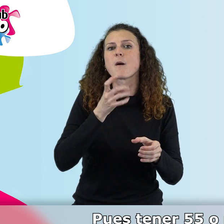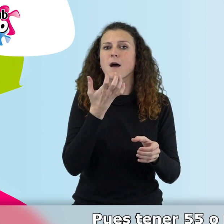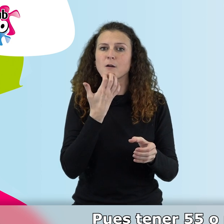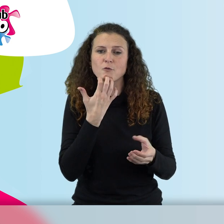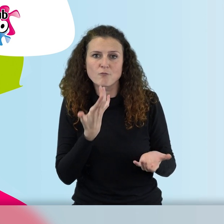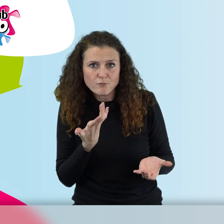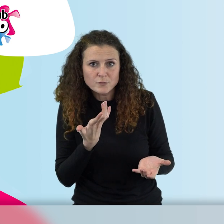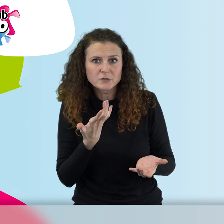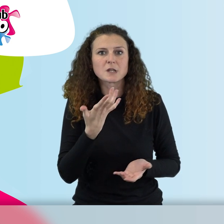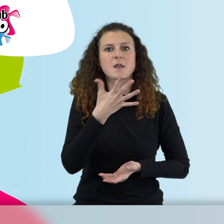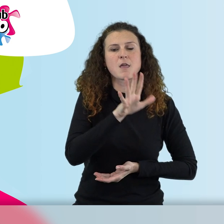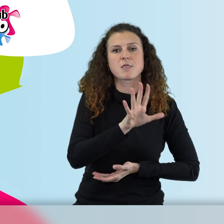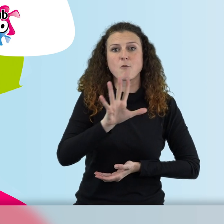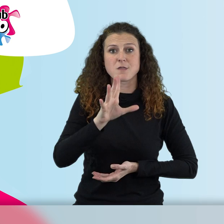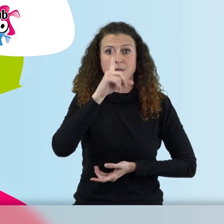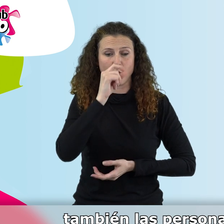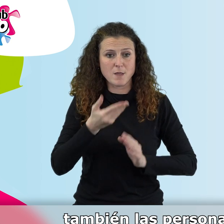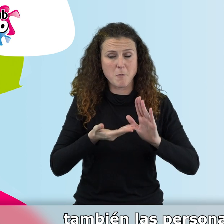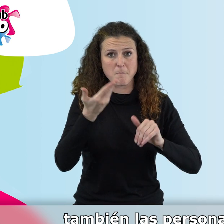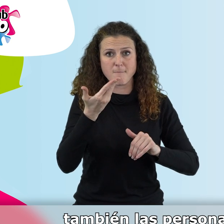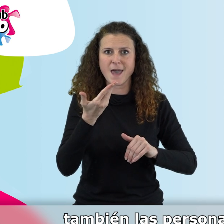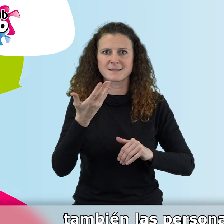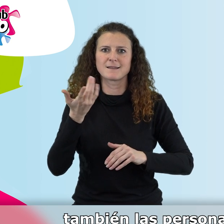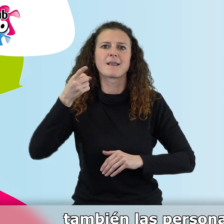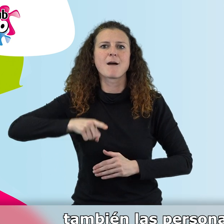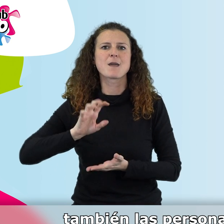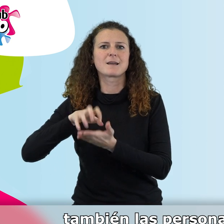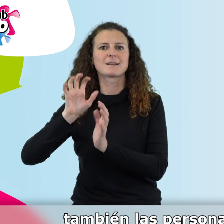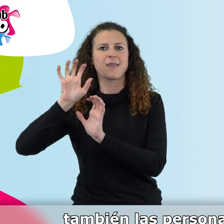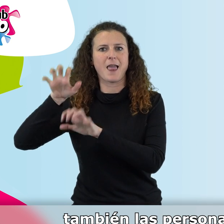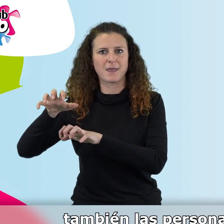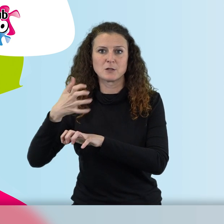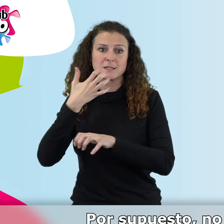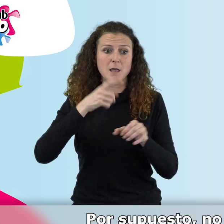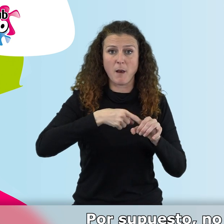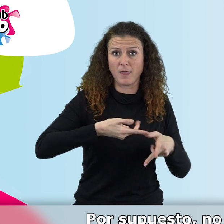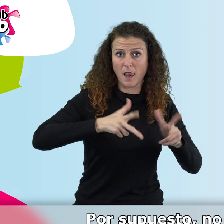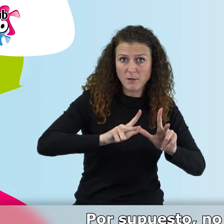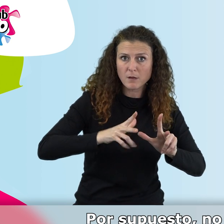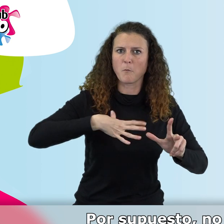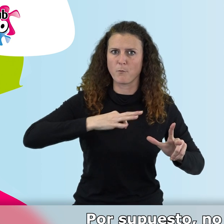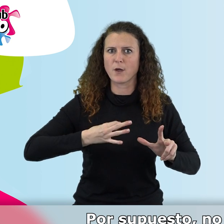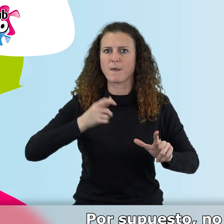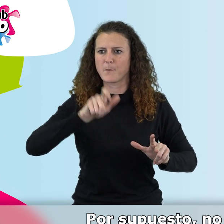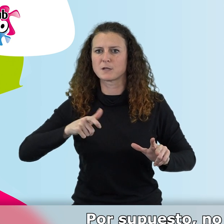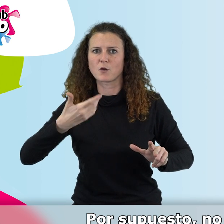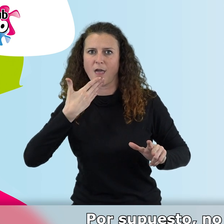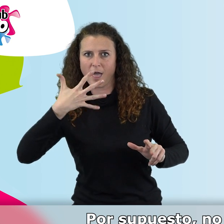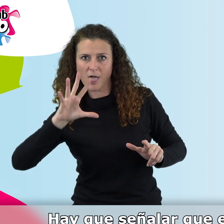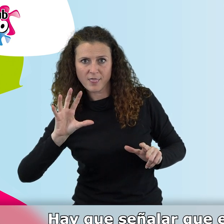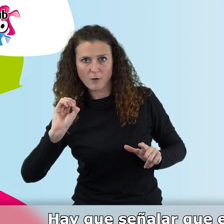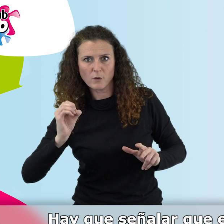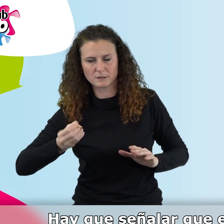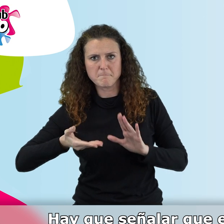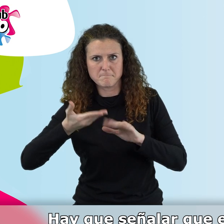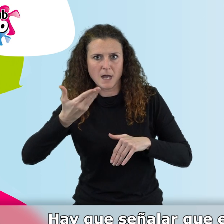residencia en Castilla y León. Y en caso de que queden plazas libres, también las personas de 50 años lo pueden solicitar. Por supuesto, no hace falta tener estudios